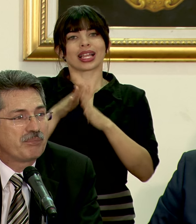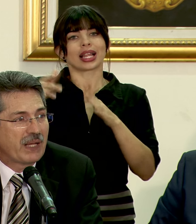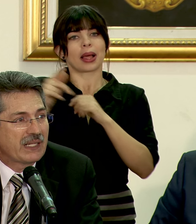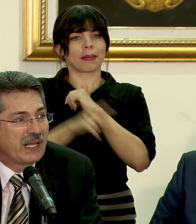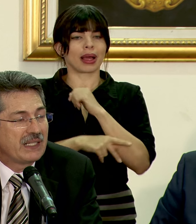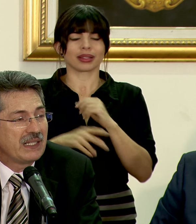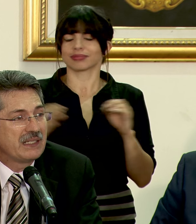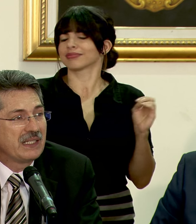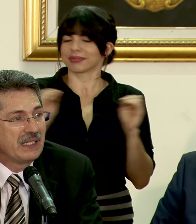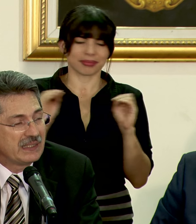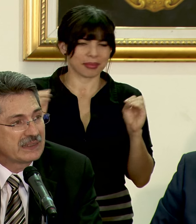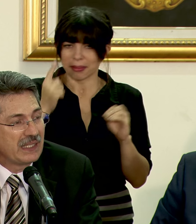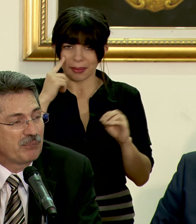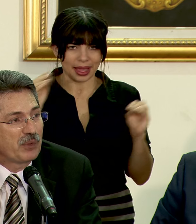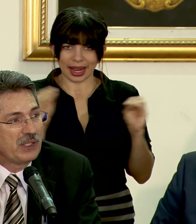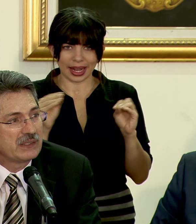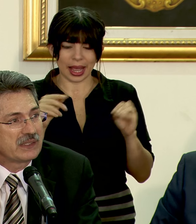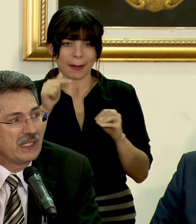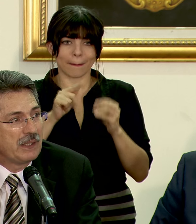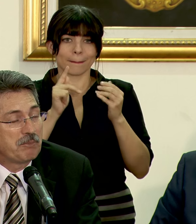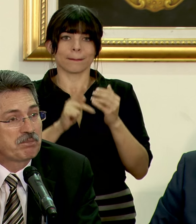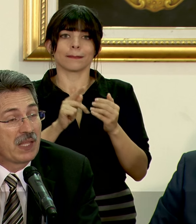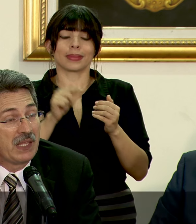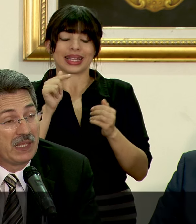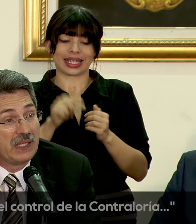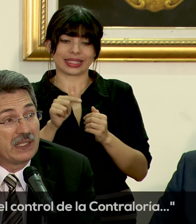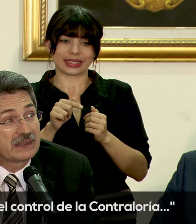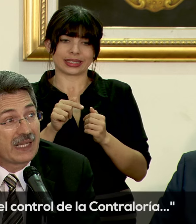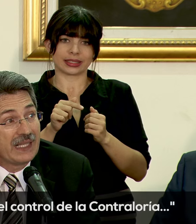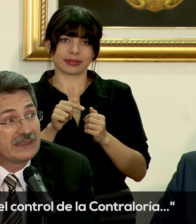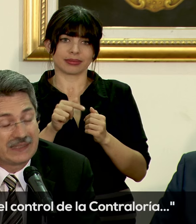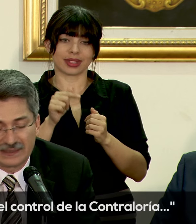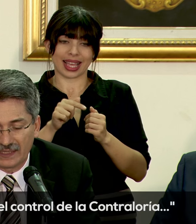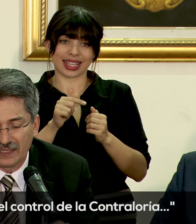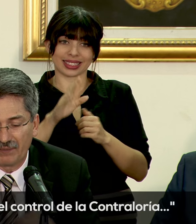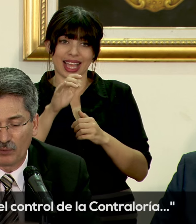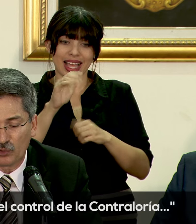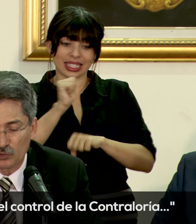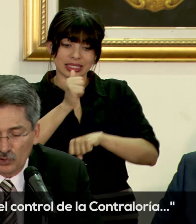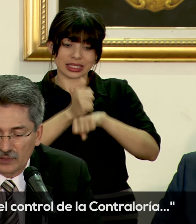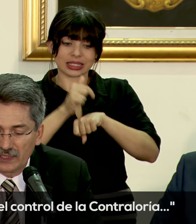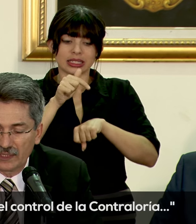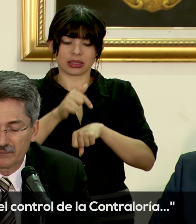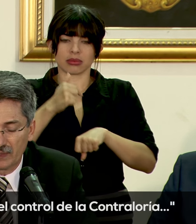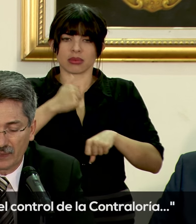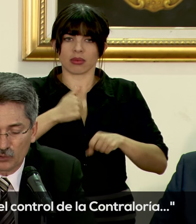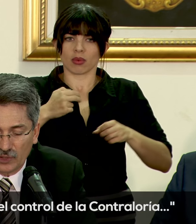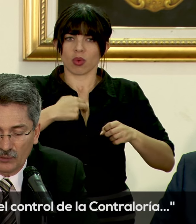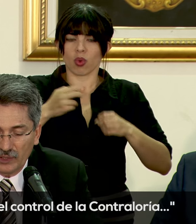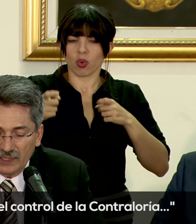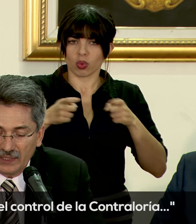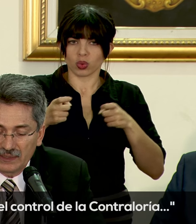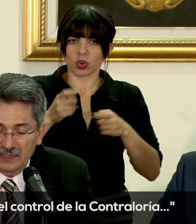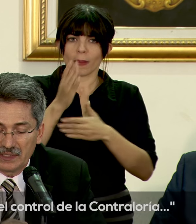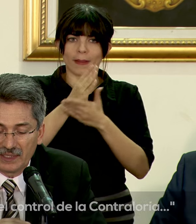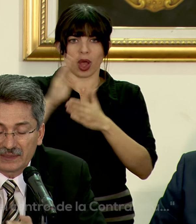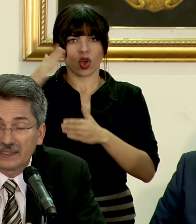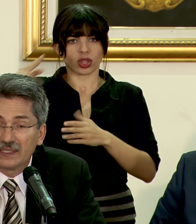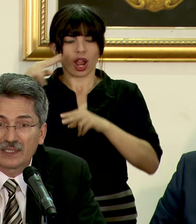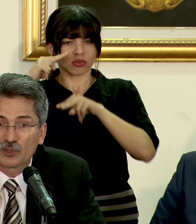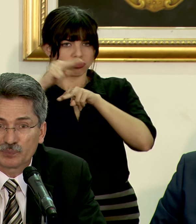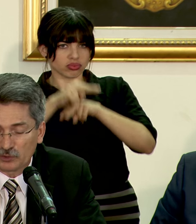República, para nada, esta agencia estaría bajo el control de la Contraloría,